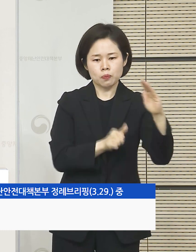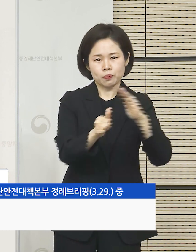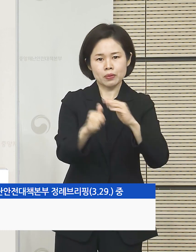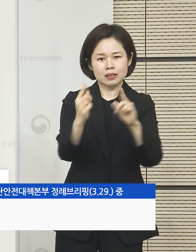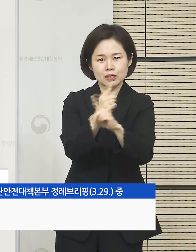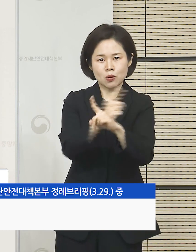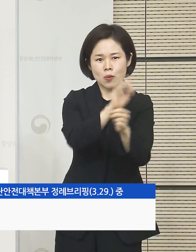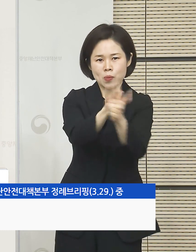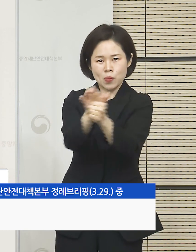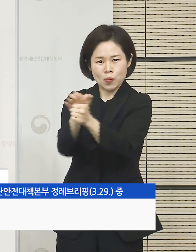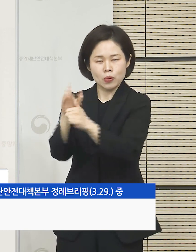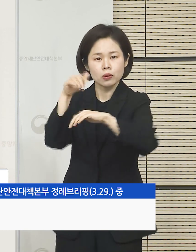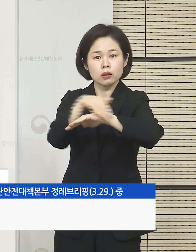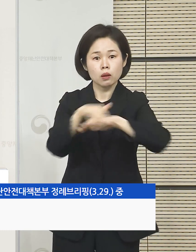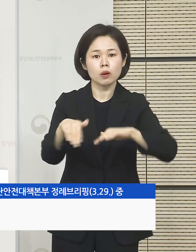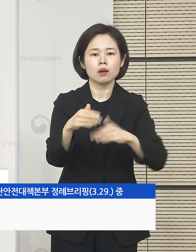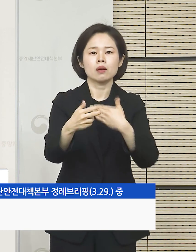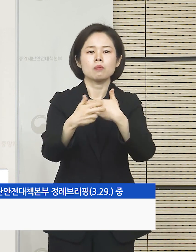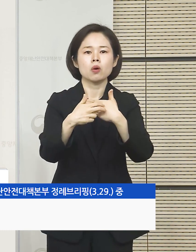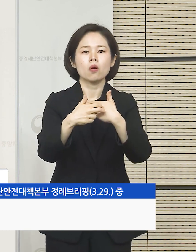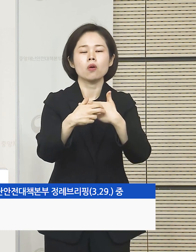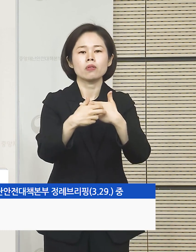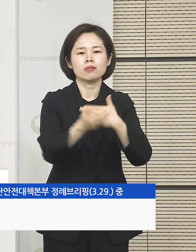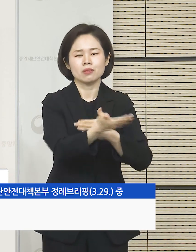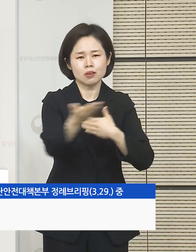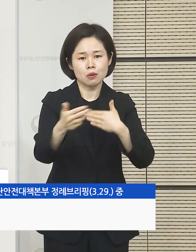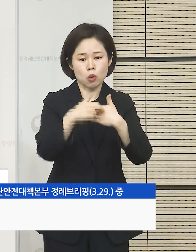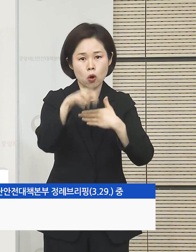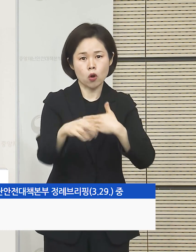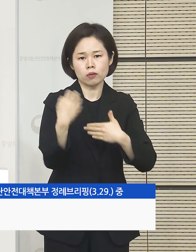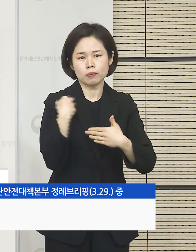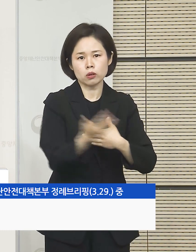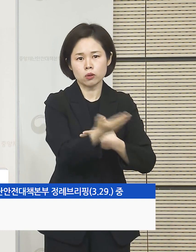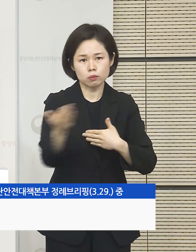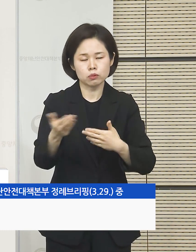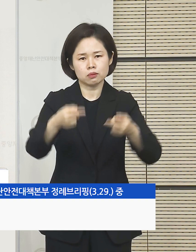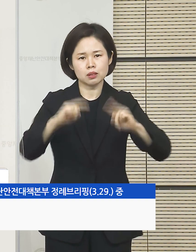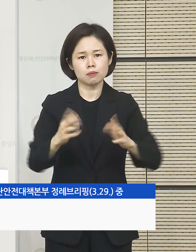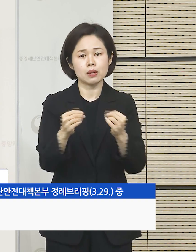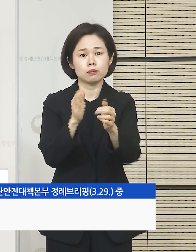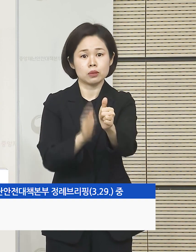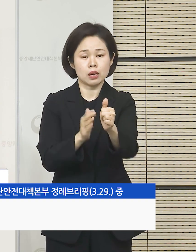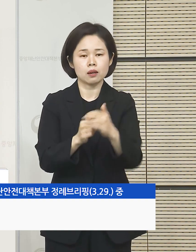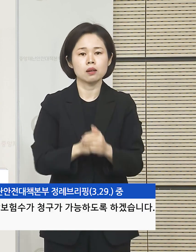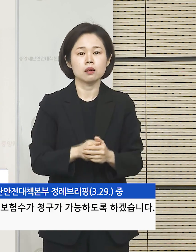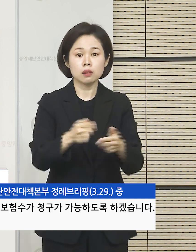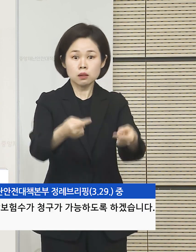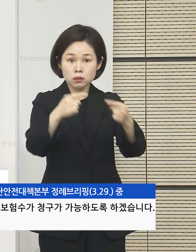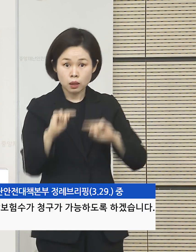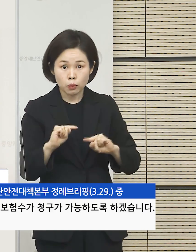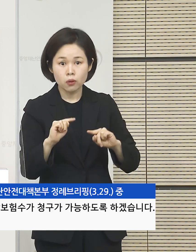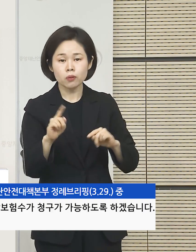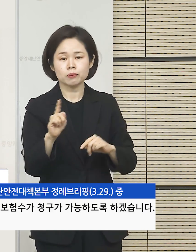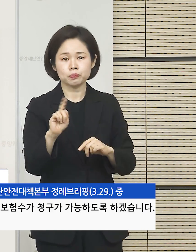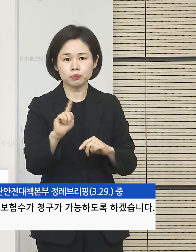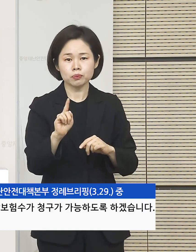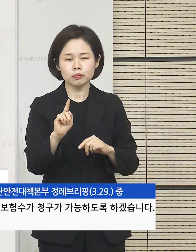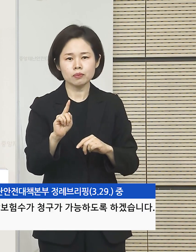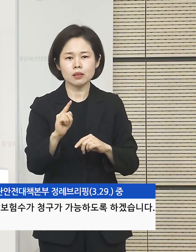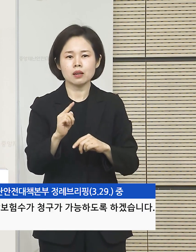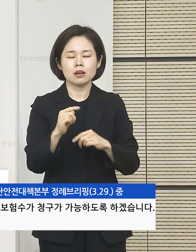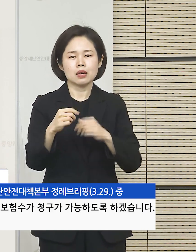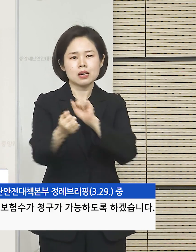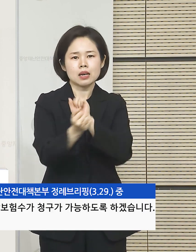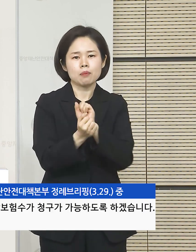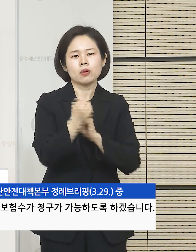병의원을 대상으로 확대하고자 합니다. 병의원들의 적극적인 참여를 요청드리겠습니다. 참여하는 병의원에